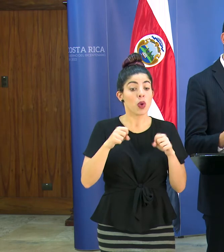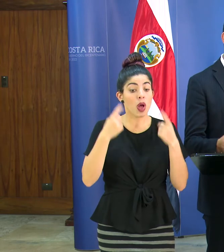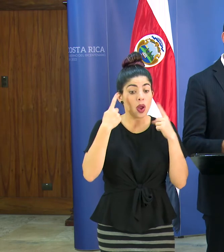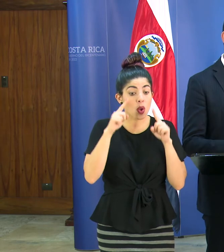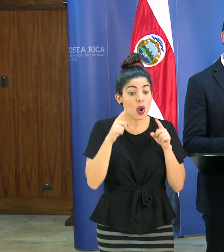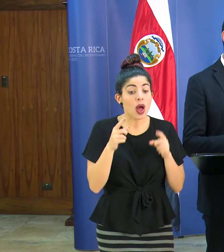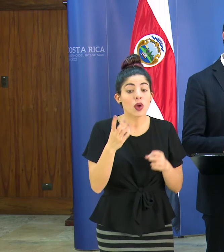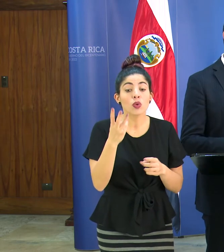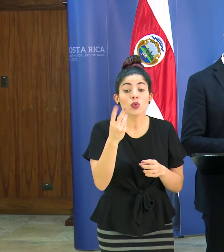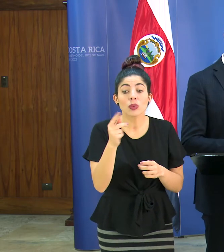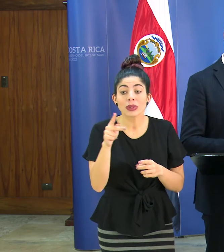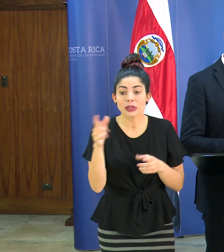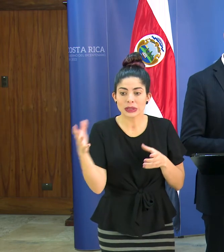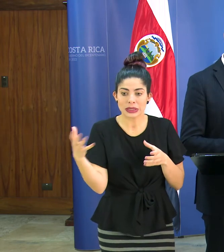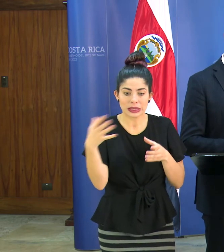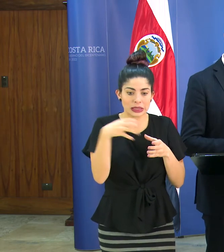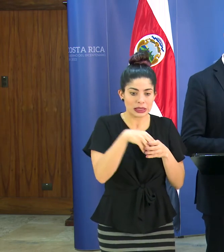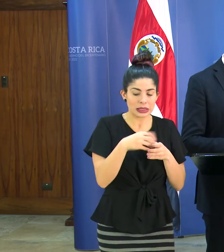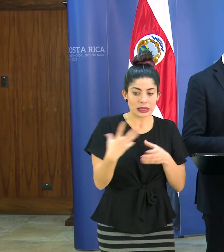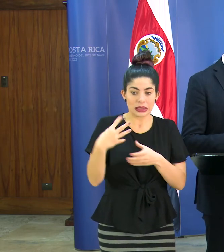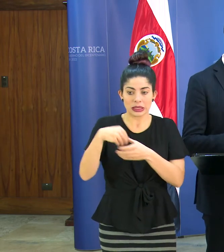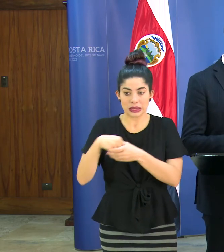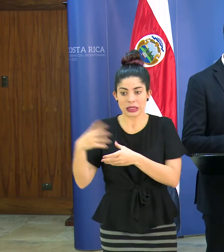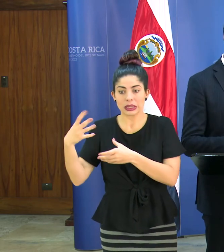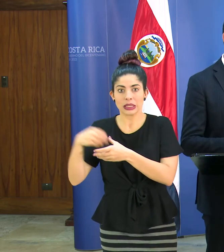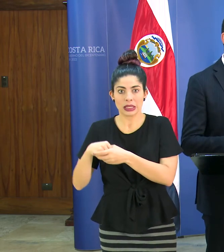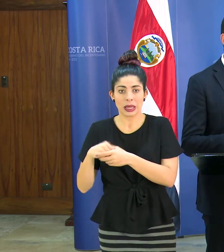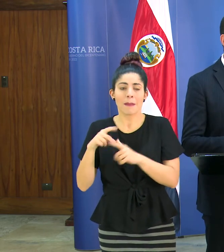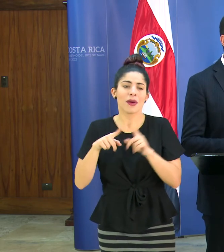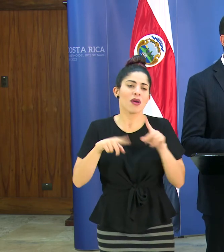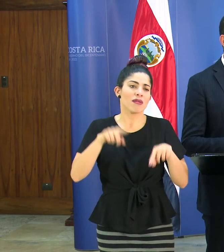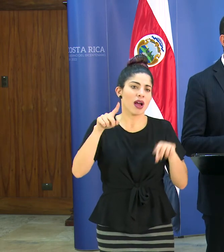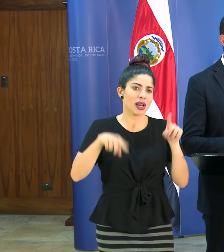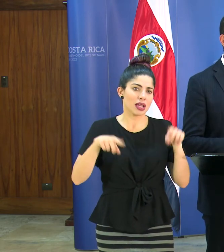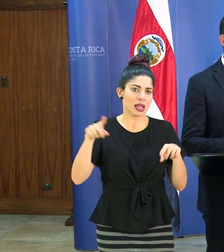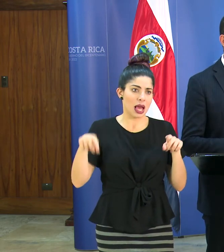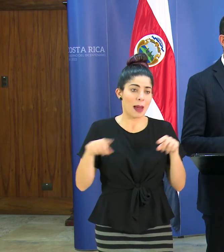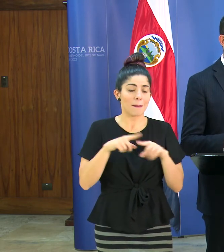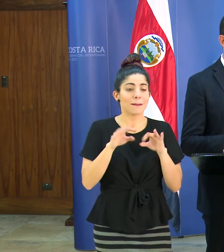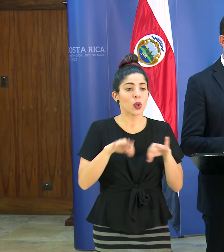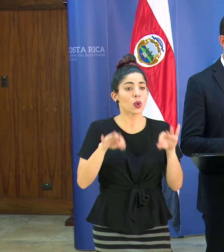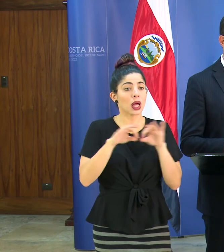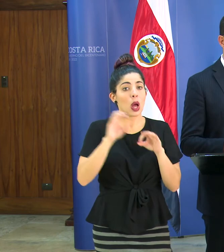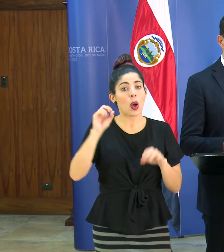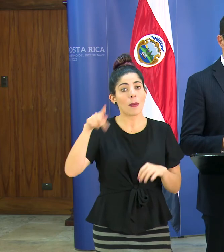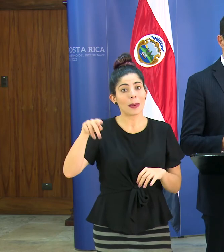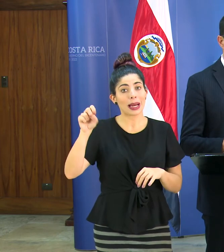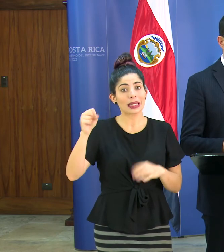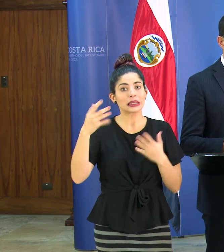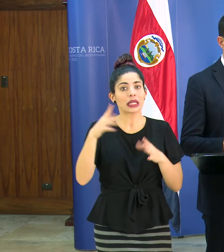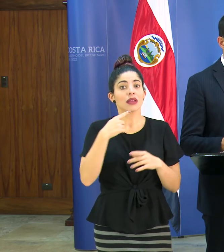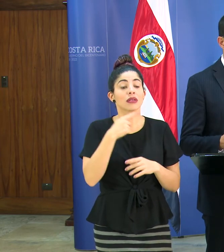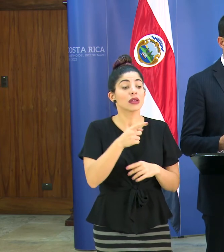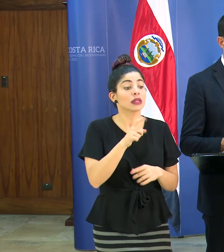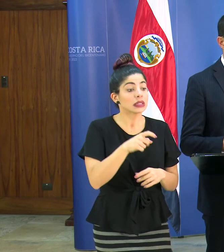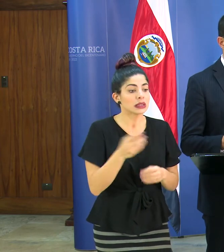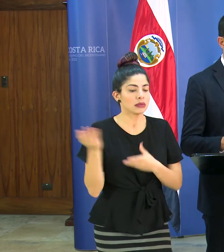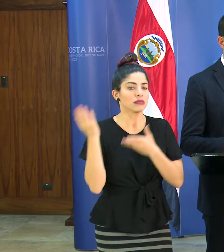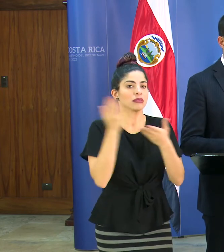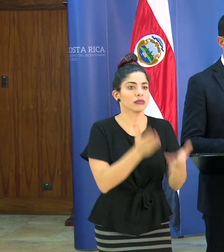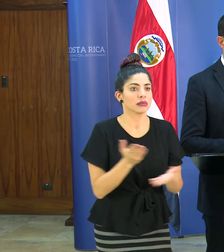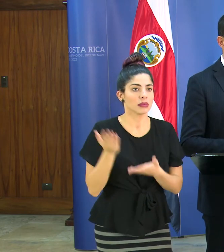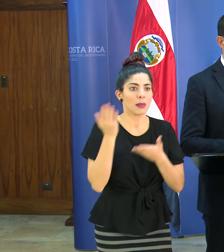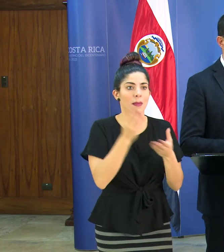acumular y correr si alcanzaría eventualmente para esa cantidad pero eso es variable lo importante es que la OPS ya nos ha dicho que ellos nos van a seguir dando